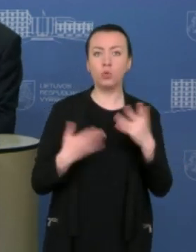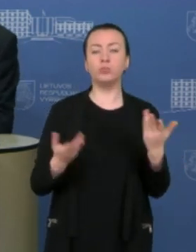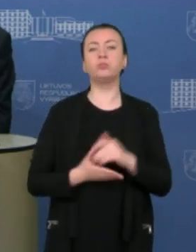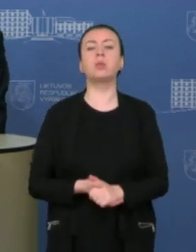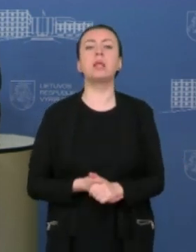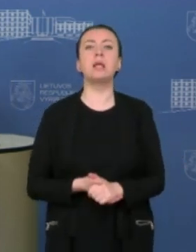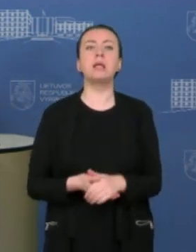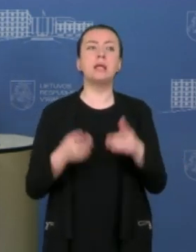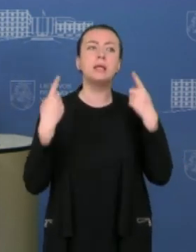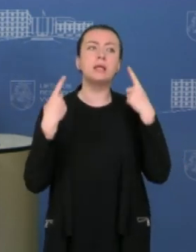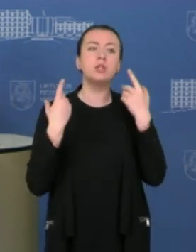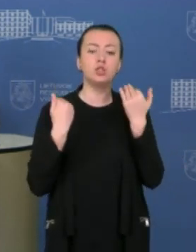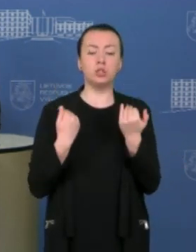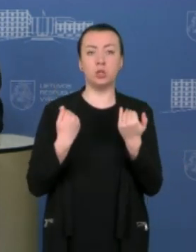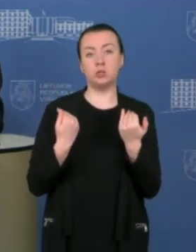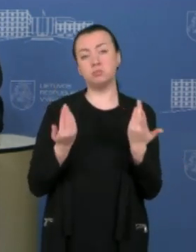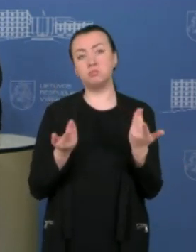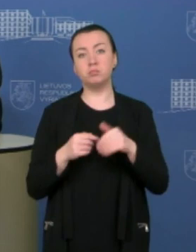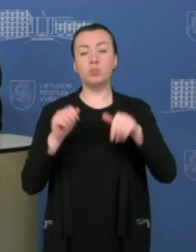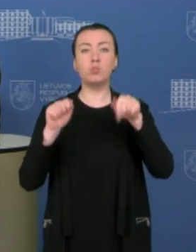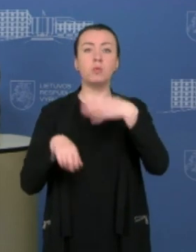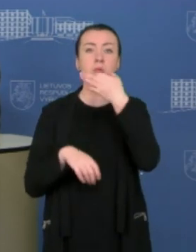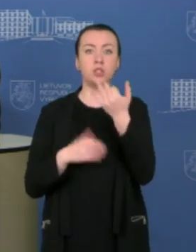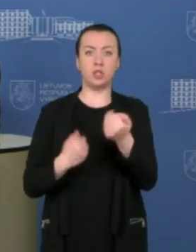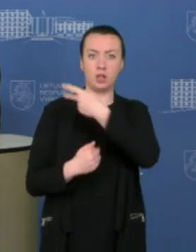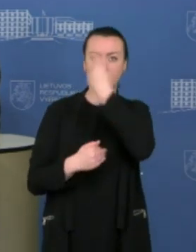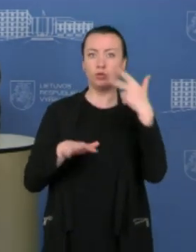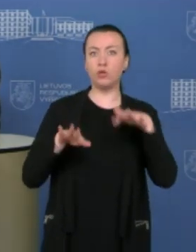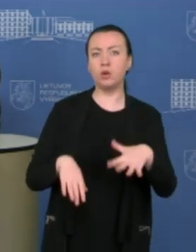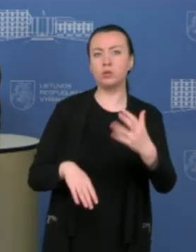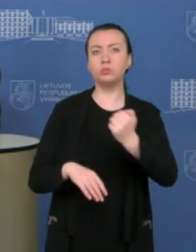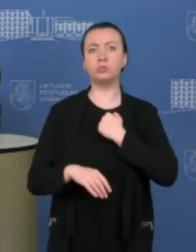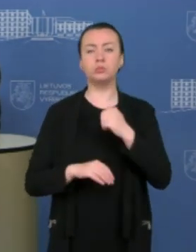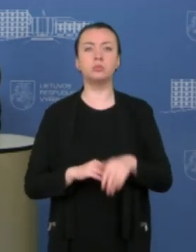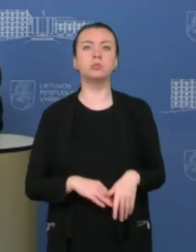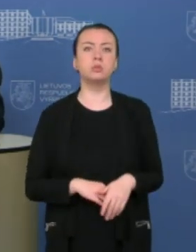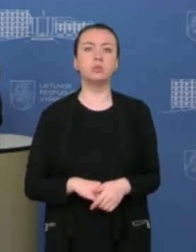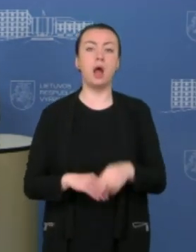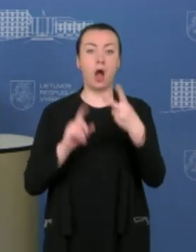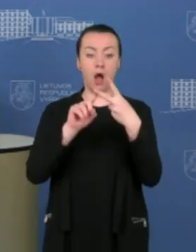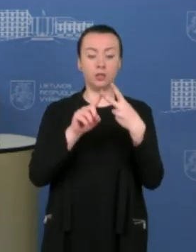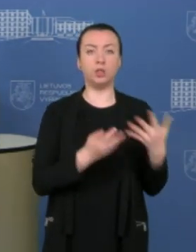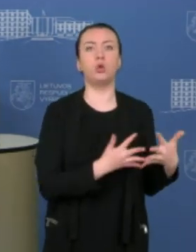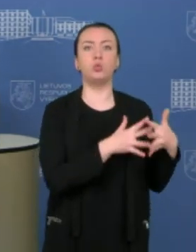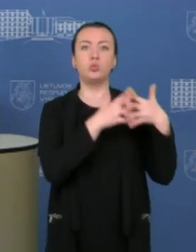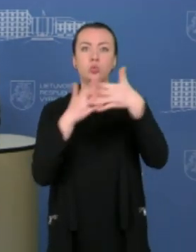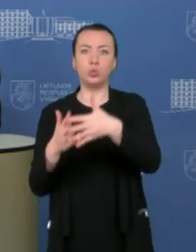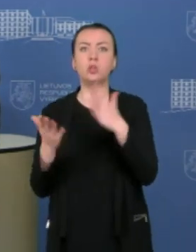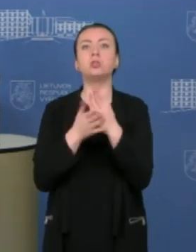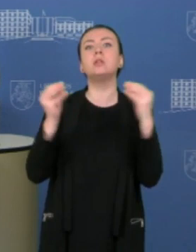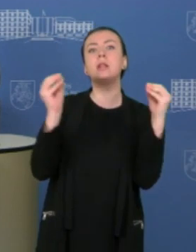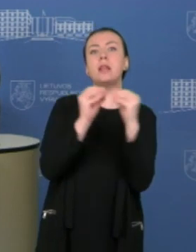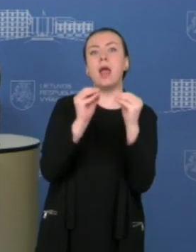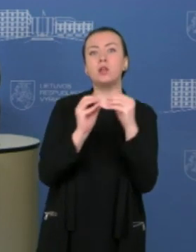žinome šiandien, tai žinome, kad jau Lietuvoje mes turime antrą siuntą, kuri yra 10